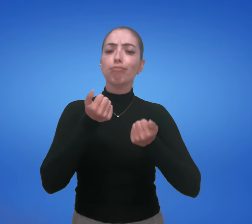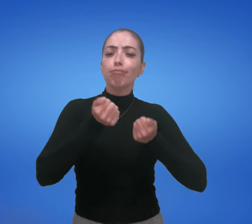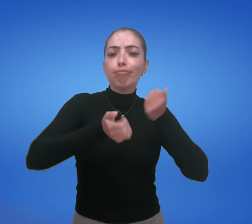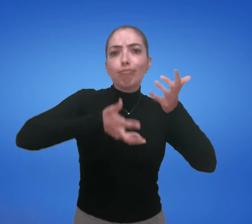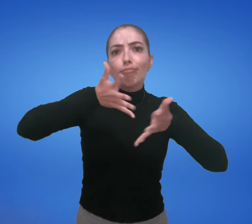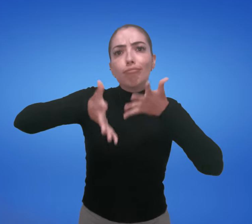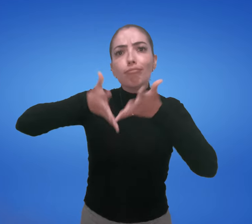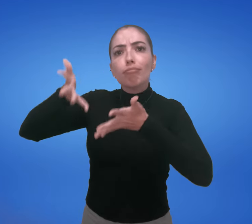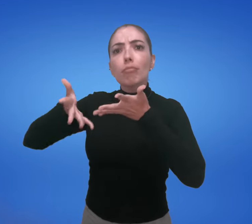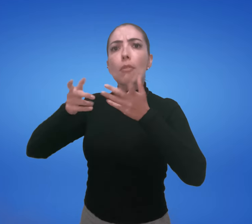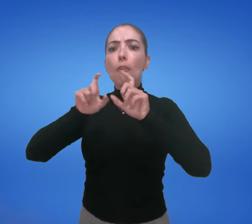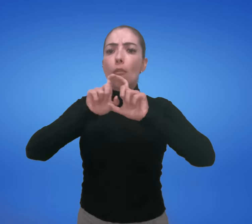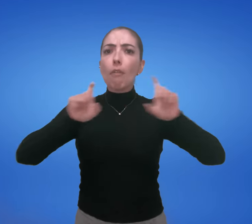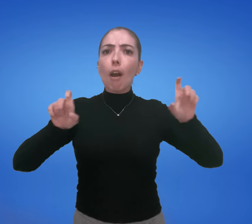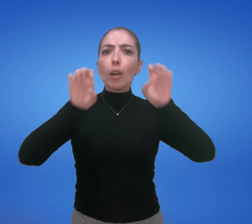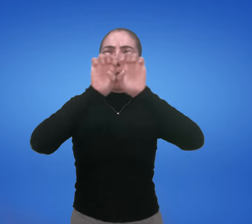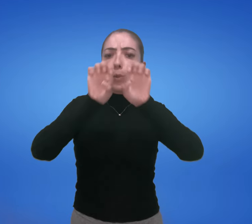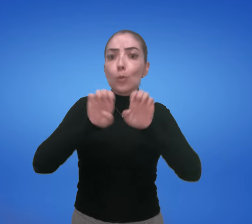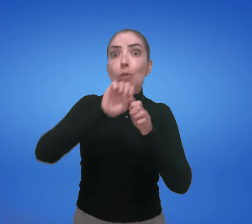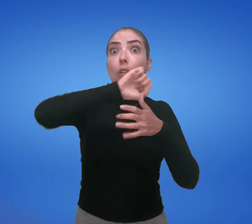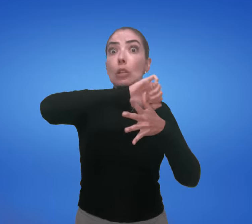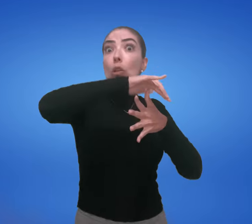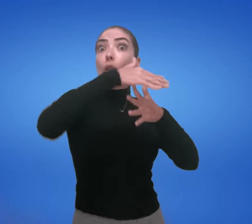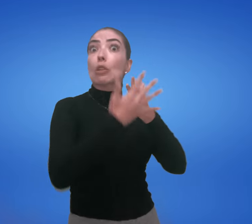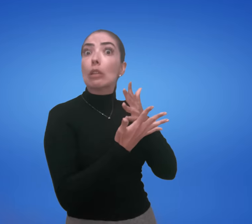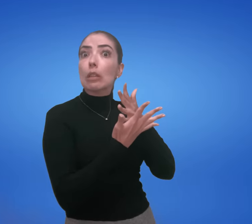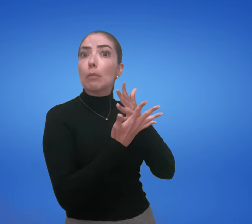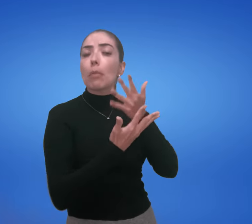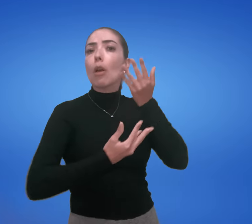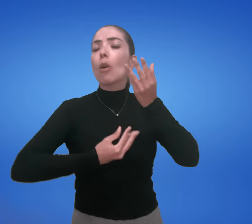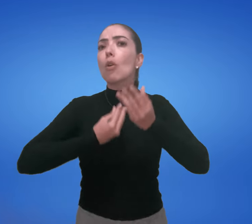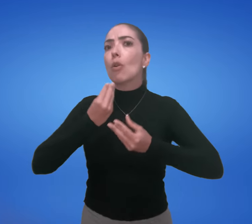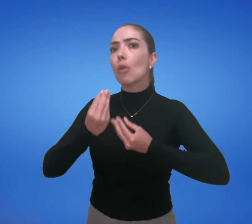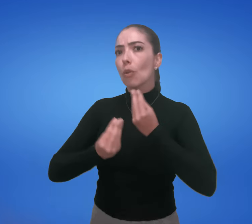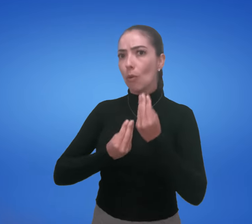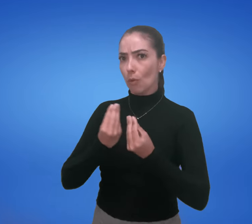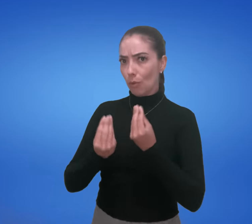Como nós conseguiremos sinalizar essas frases em Libras?